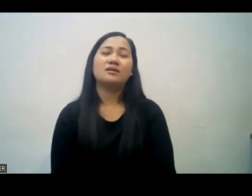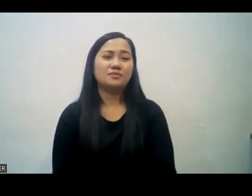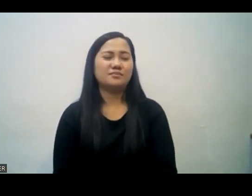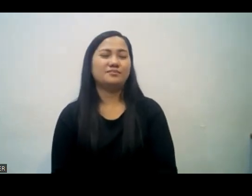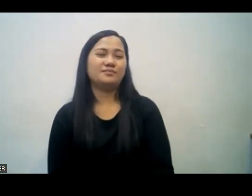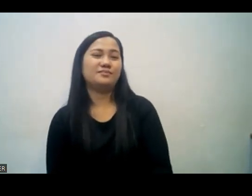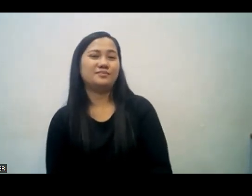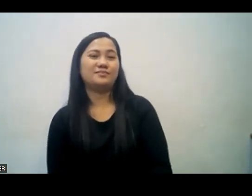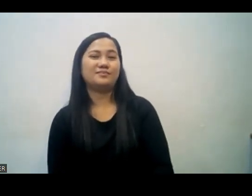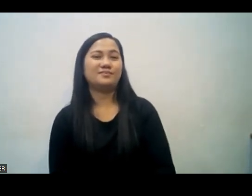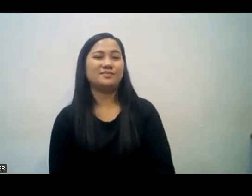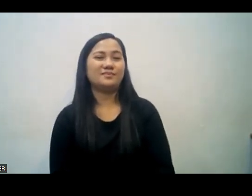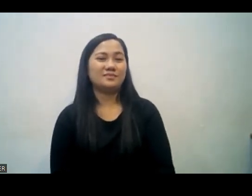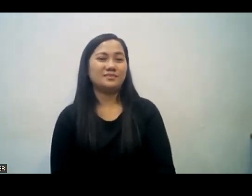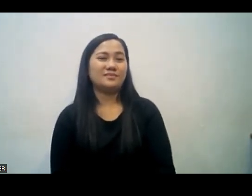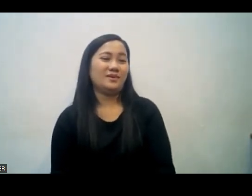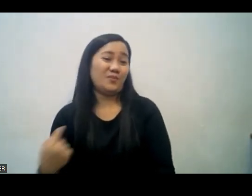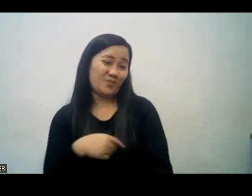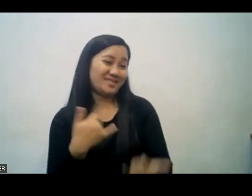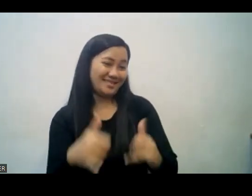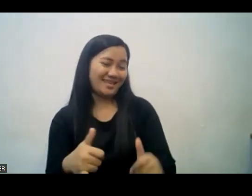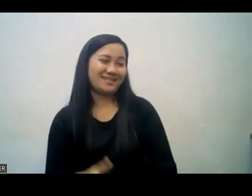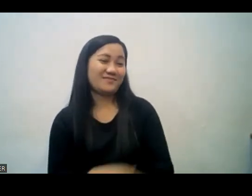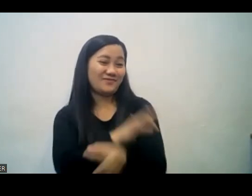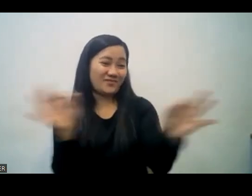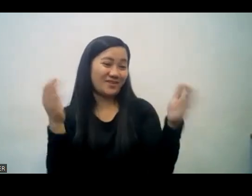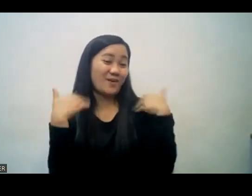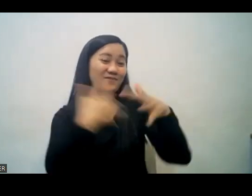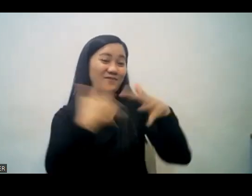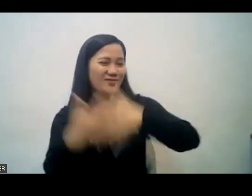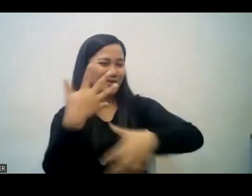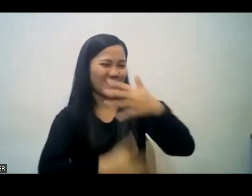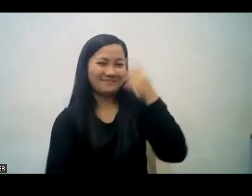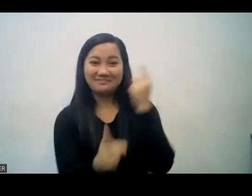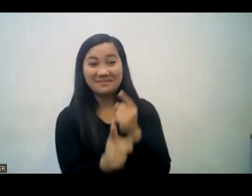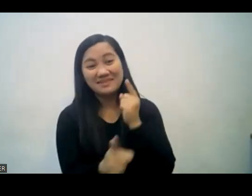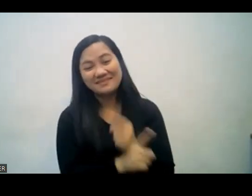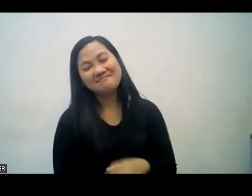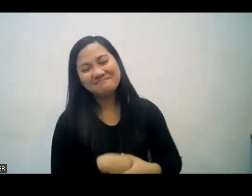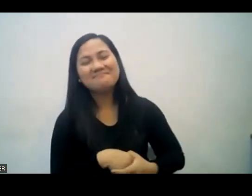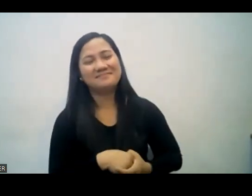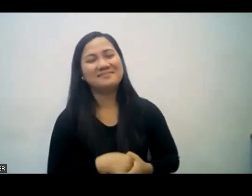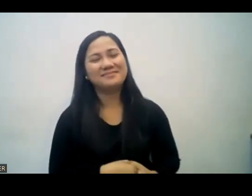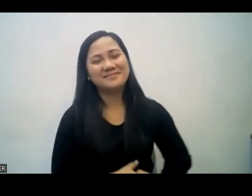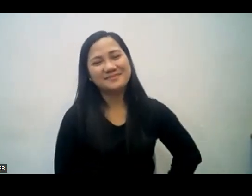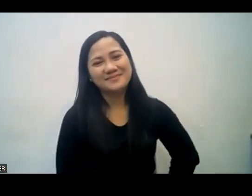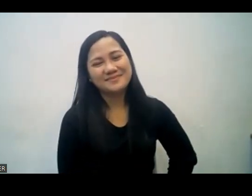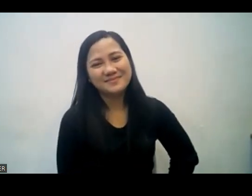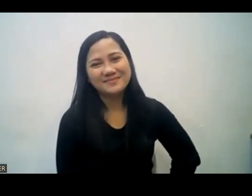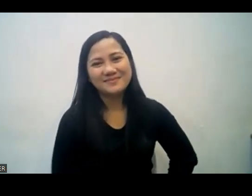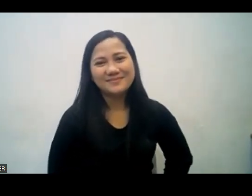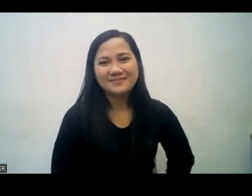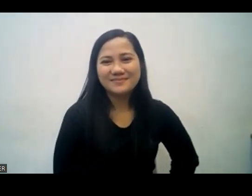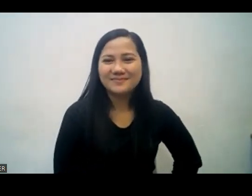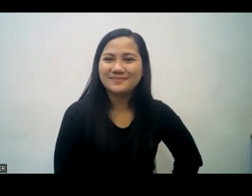we can have a fellowship kaya kahit na magkakaiba yung antas noong antas ng buhay ay maari pa